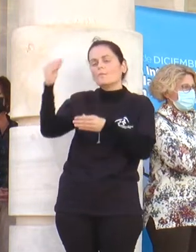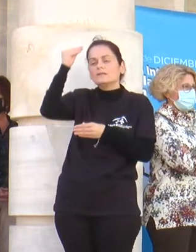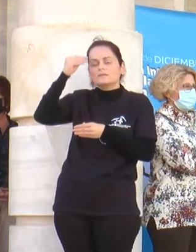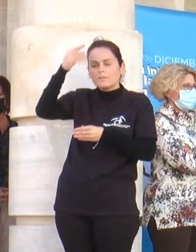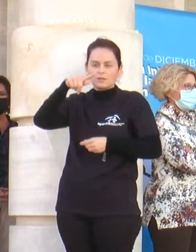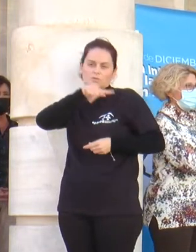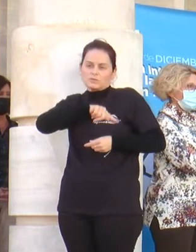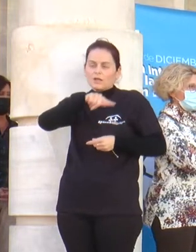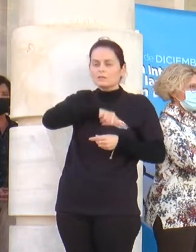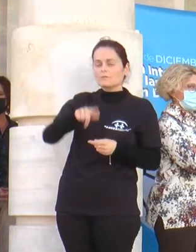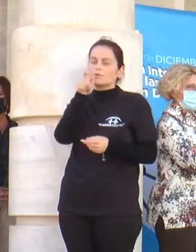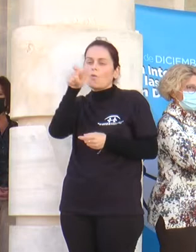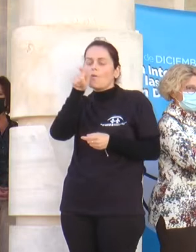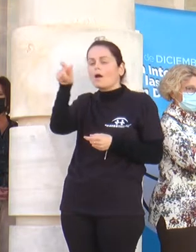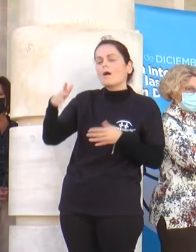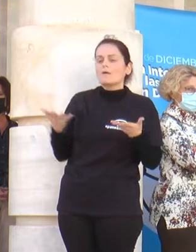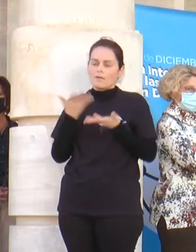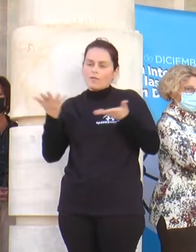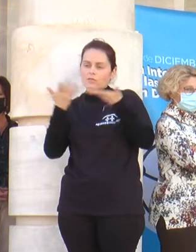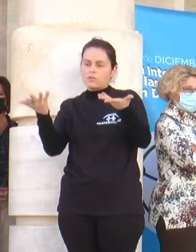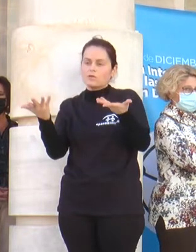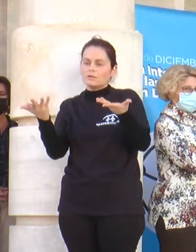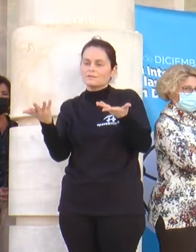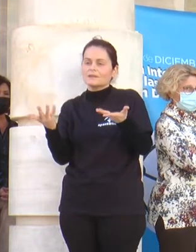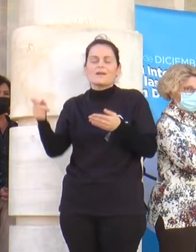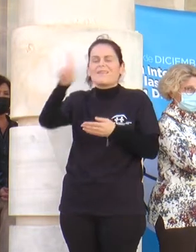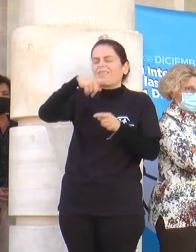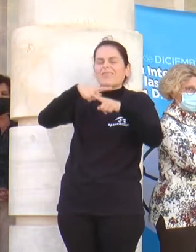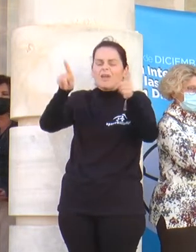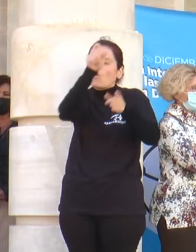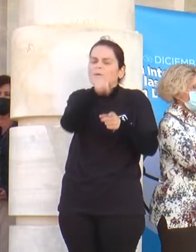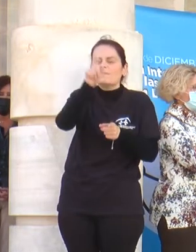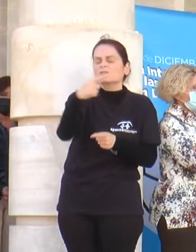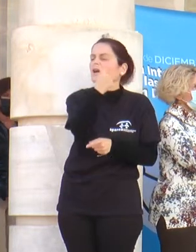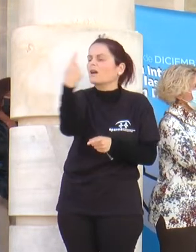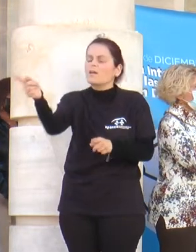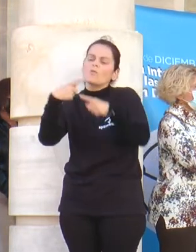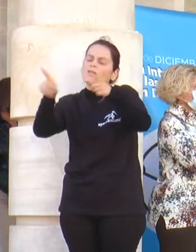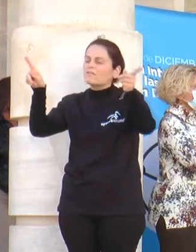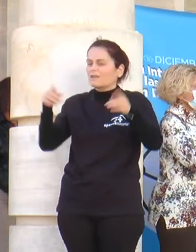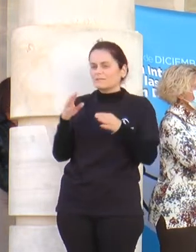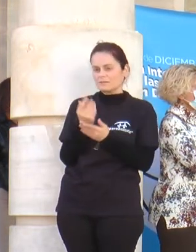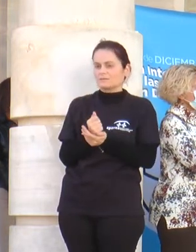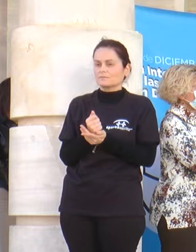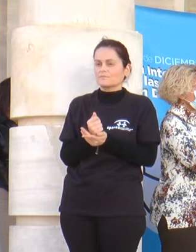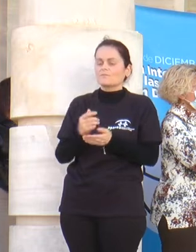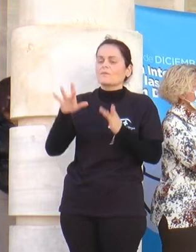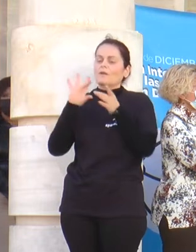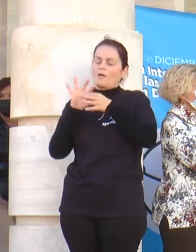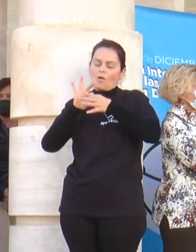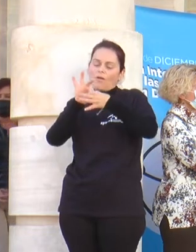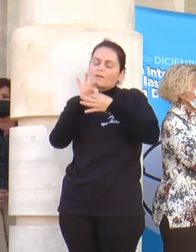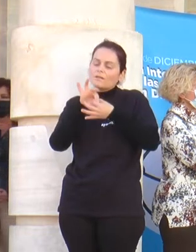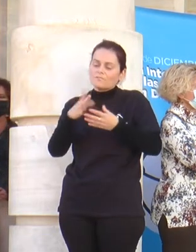sentimiento, palabra y acción. Seamos como seamos, en todo lo que nos rodea. Conectar con la